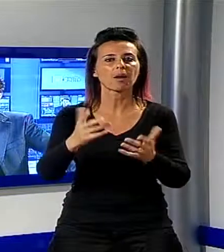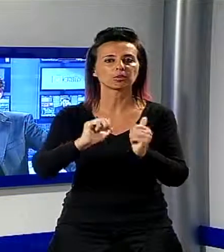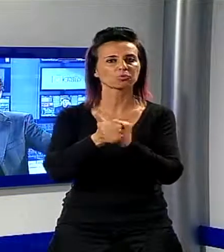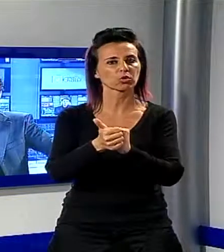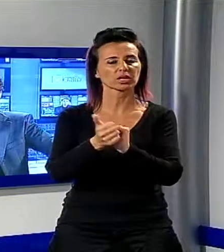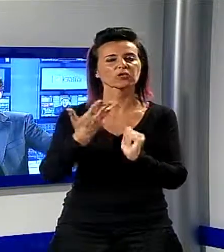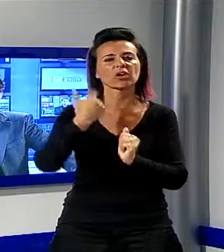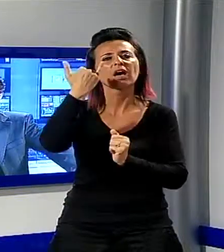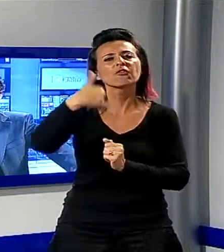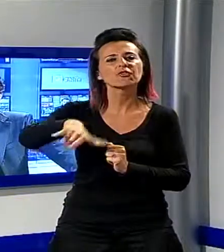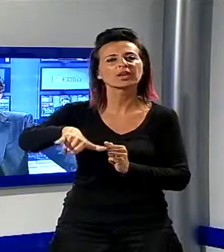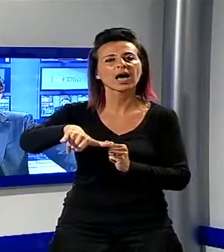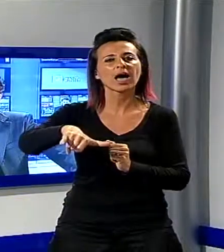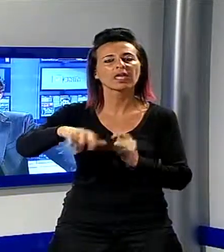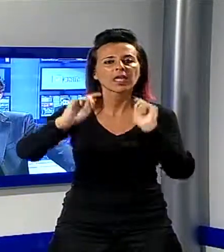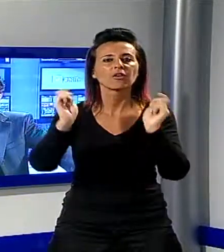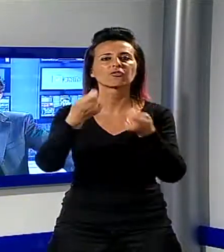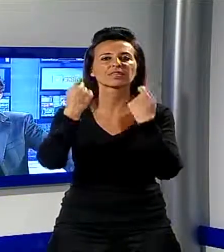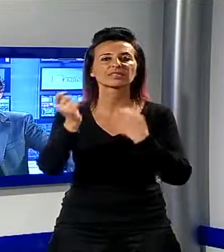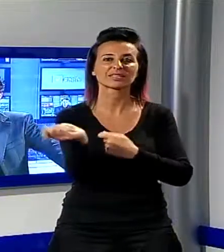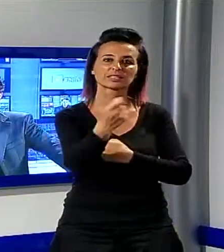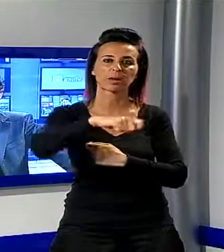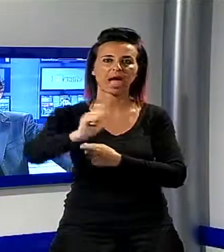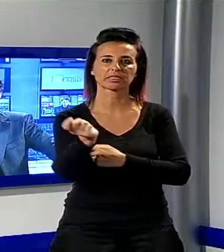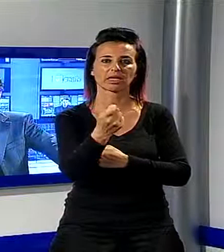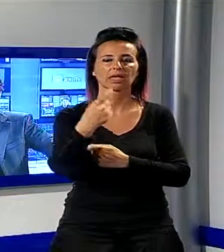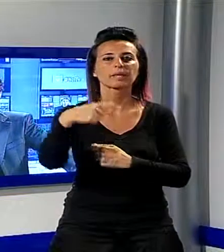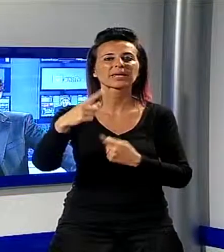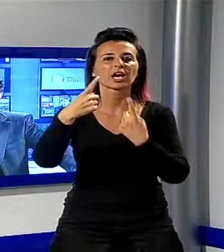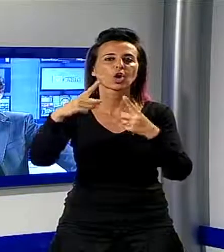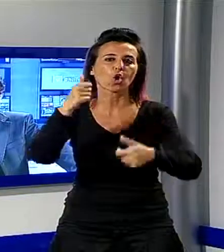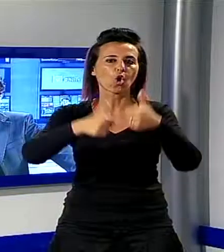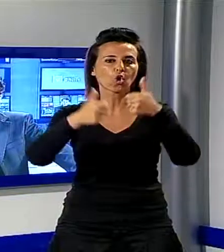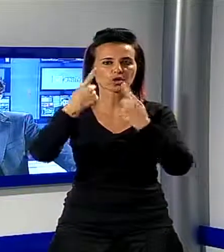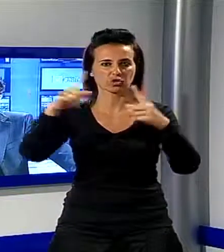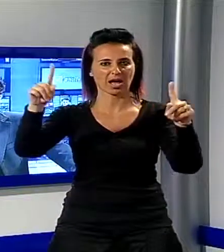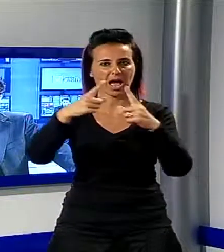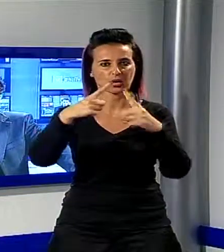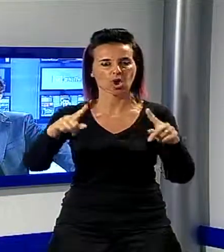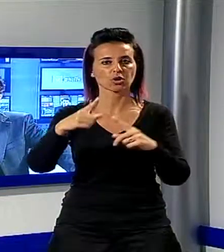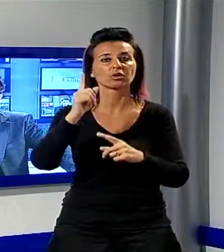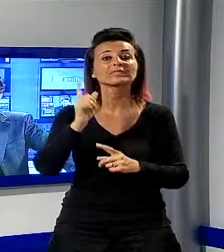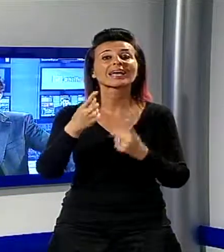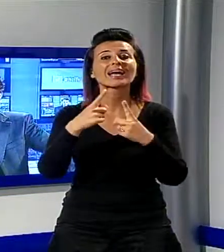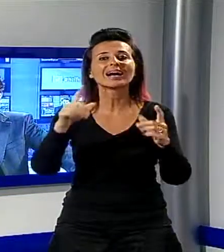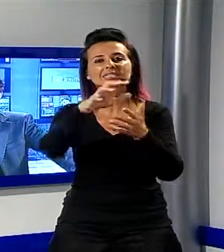in programma la finale del festival delle spade concorso nazionale canoro per canzoni inedite 12